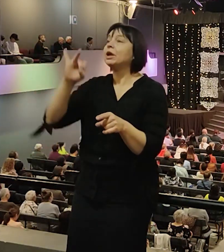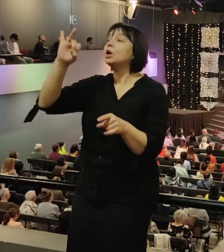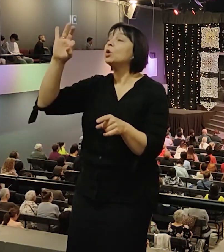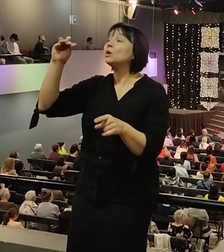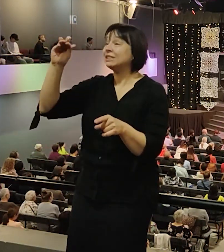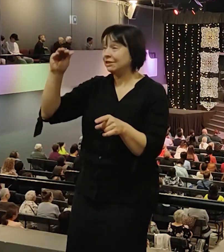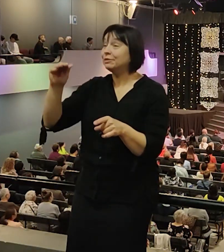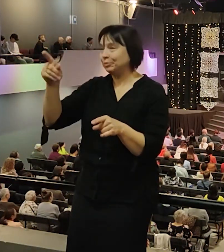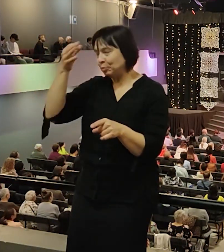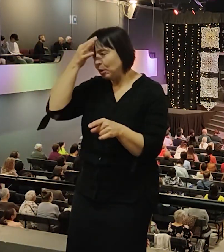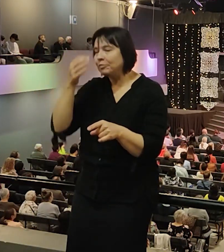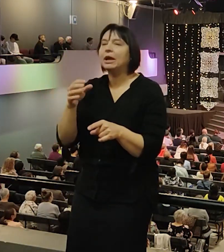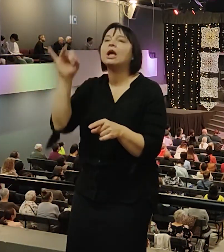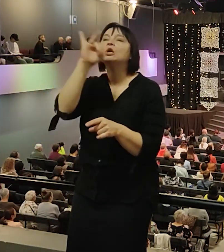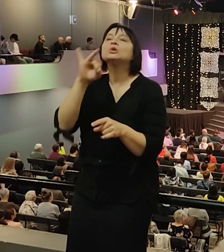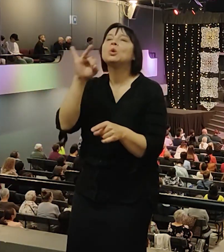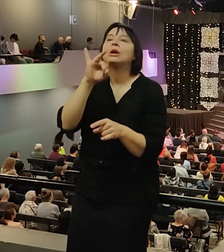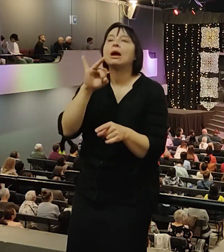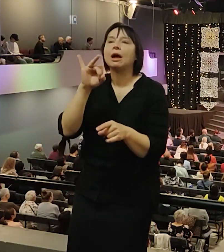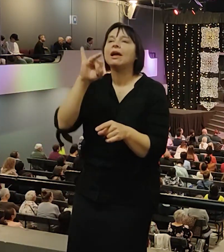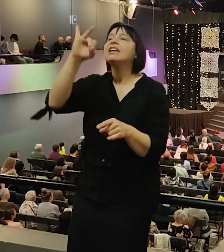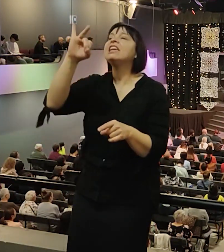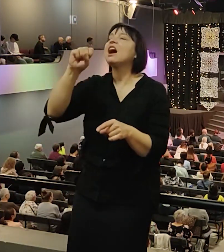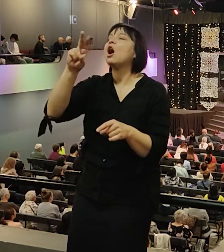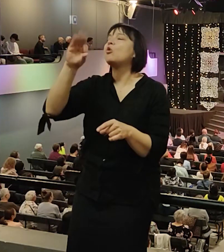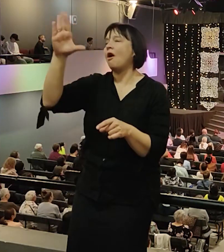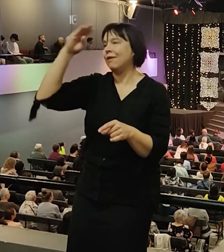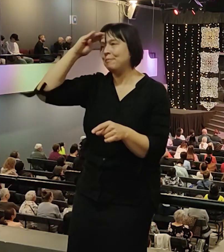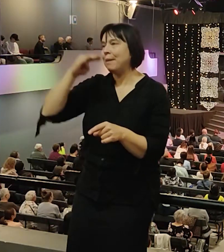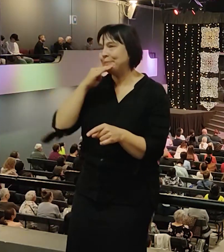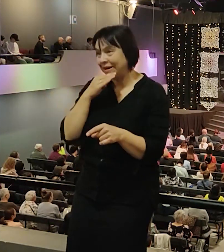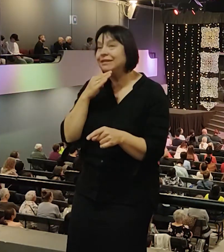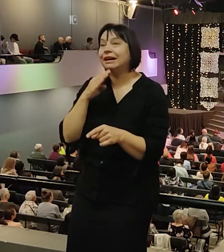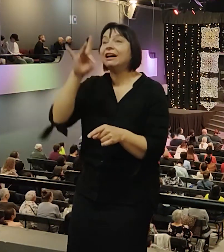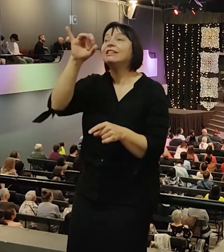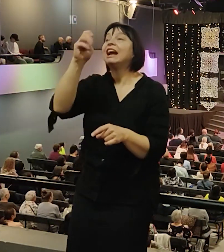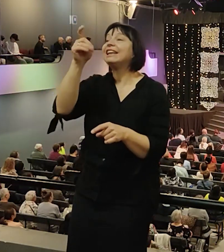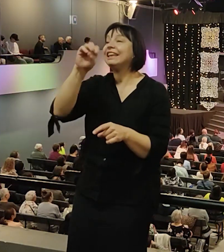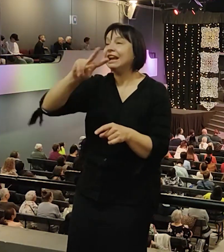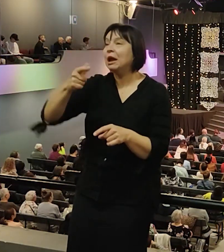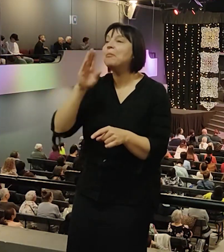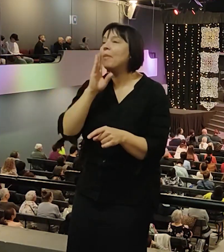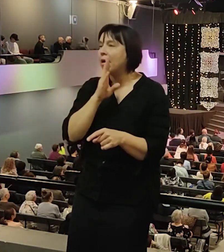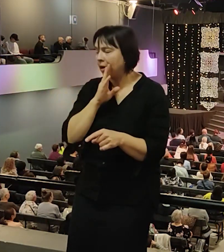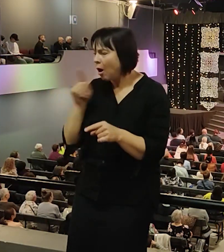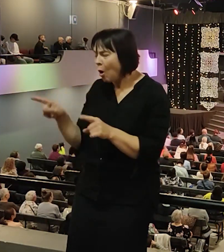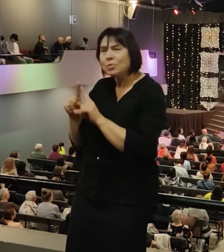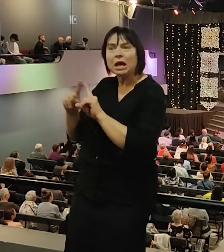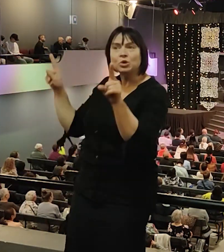Иакова и Рахили, рассмотрим мы с вами. Иосиф, сын Иакова и Рахили, это Иосиф. Иосиф, особо